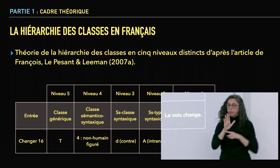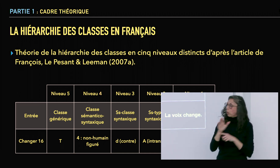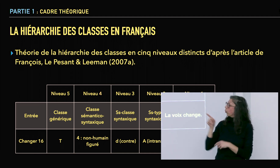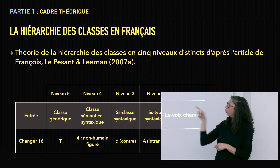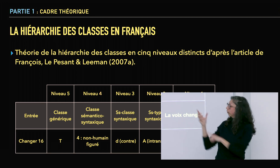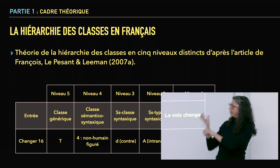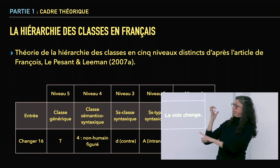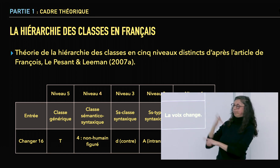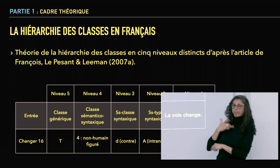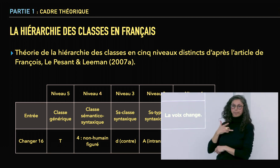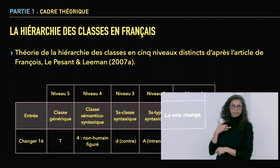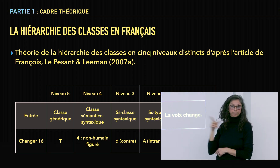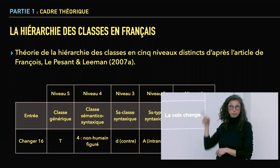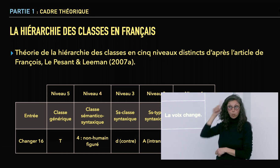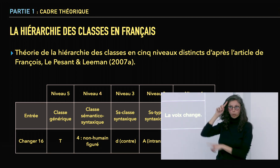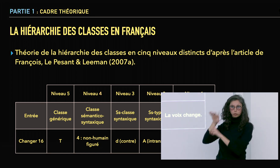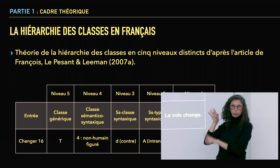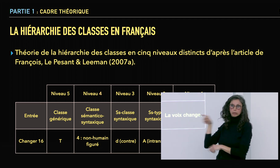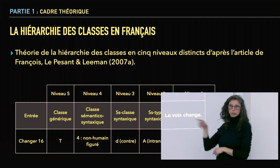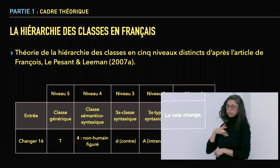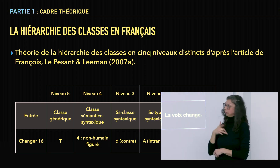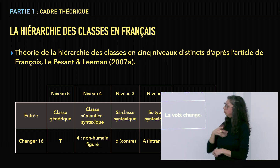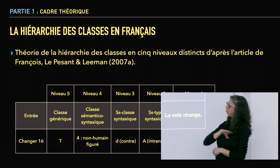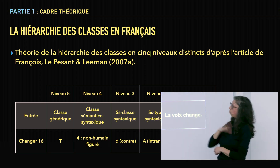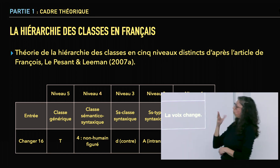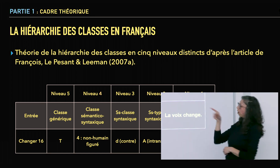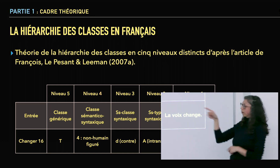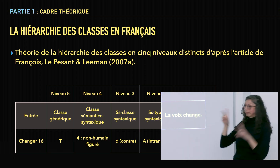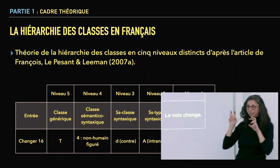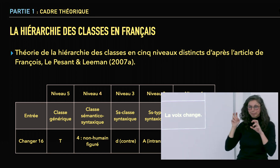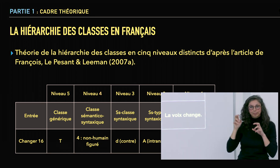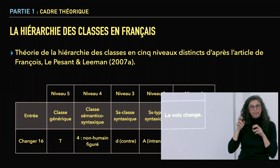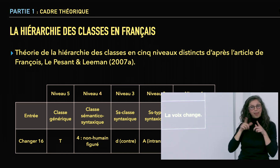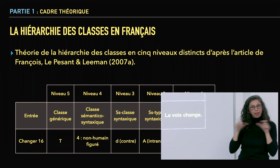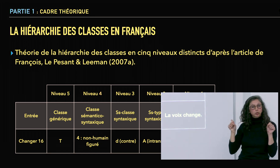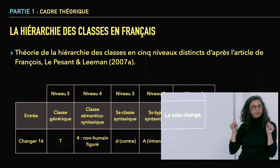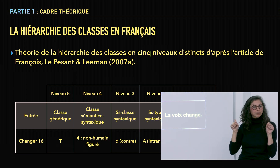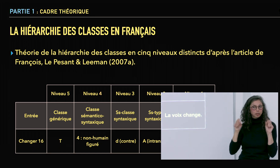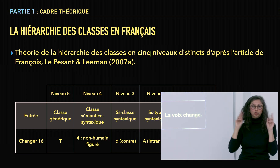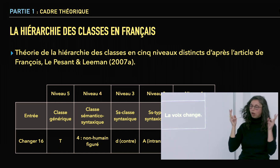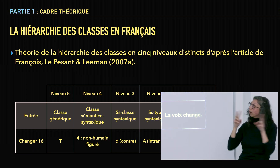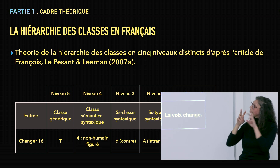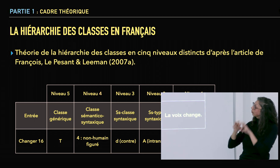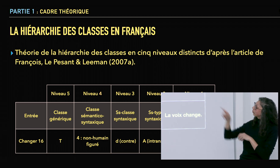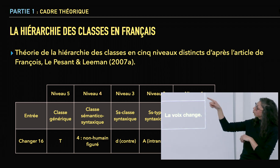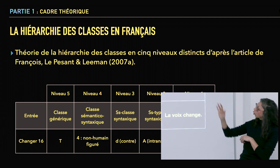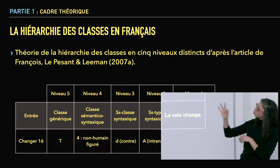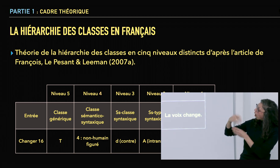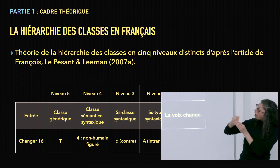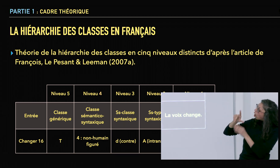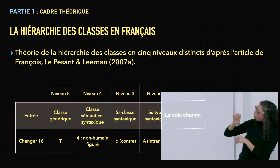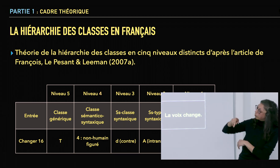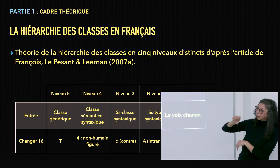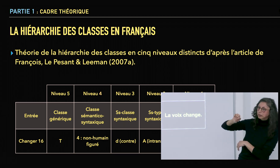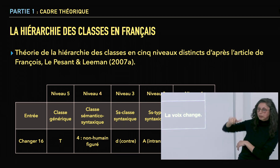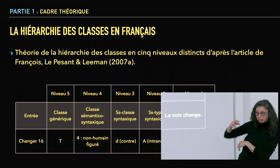Il y a six chapitres dans ma thèse sur lesquels je me suis appuyé pour le cadre théorique. Mais j'ai choisi de vous en présenter un qui est issu